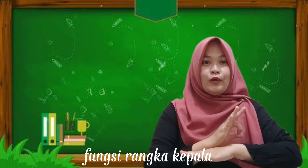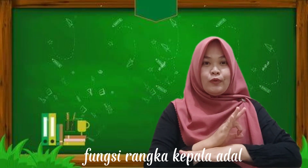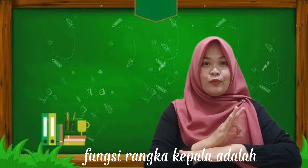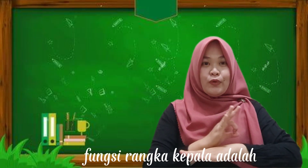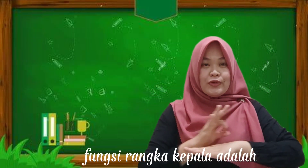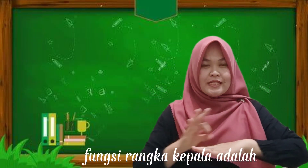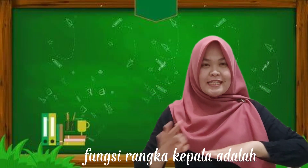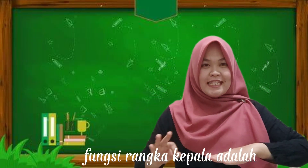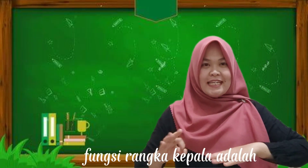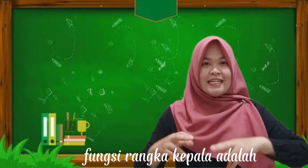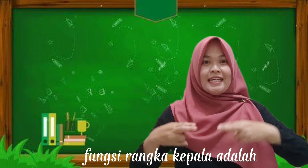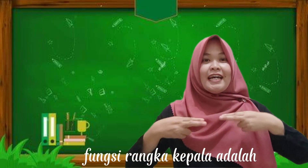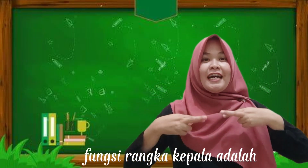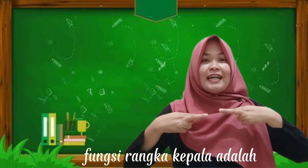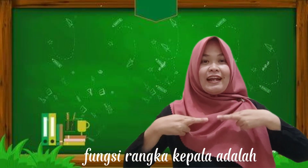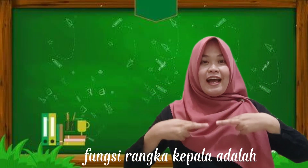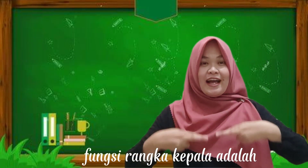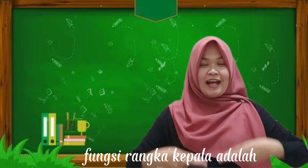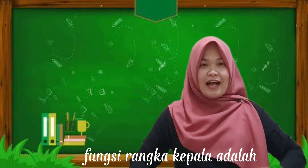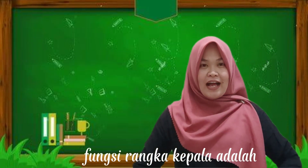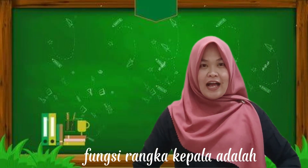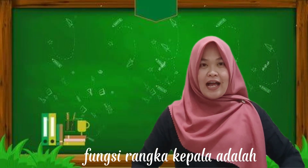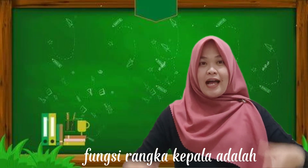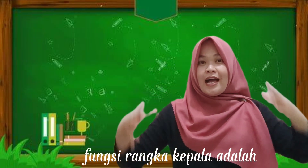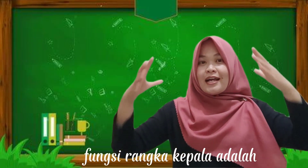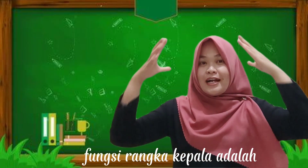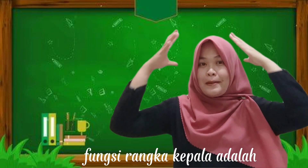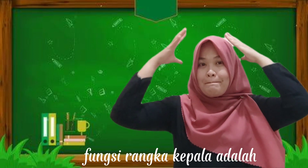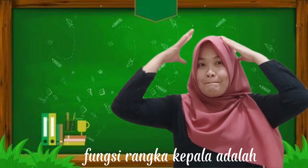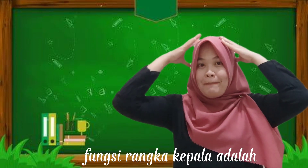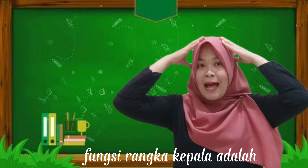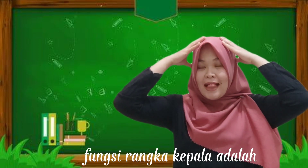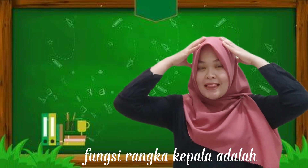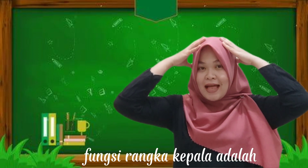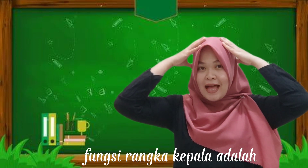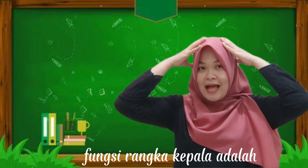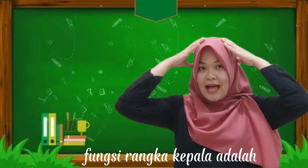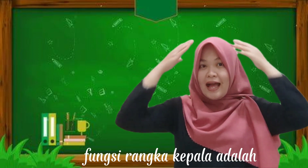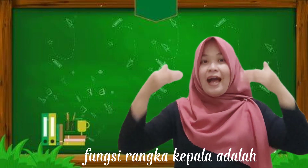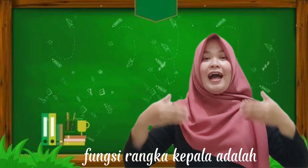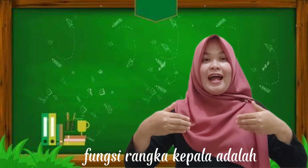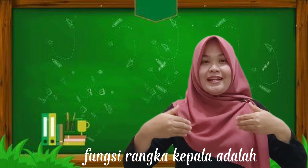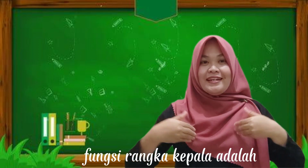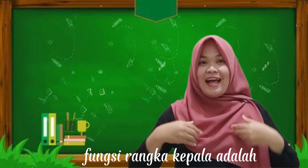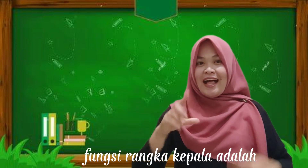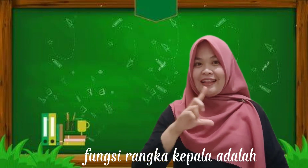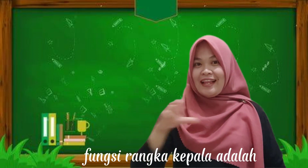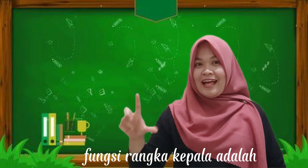Fungsi rangka kepala adalah